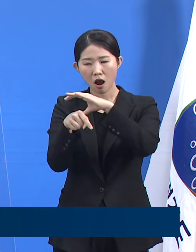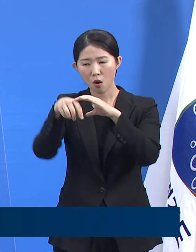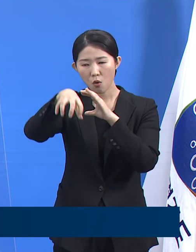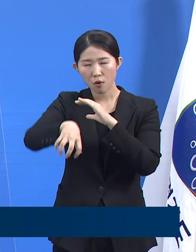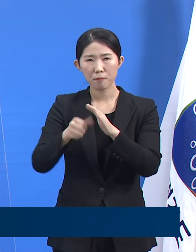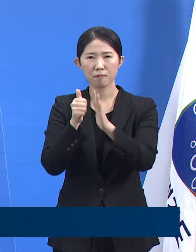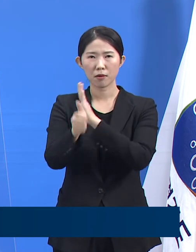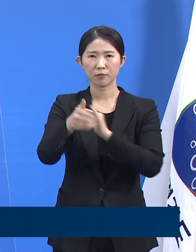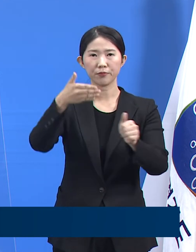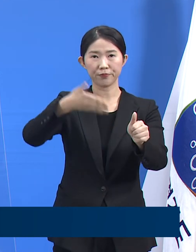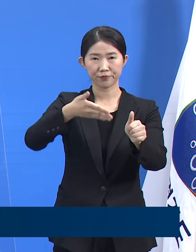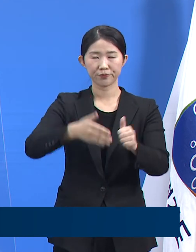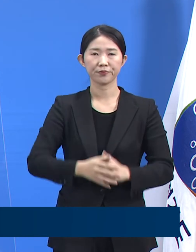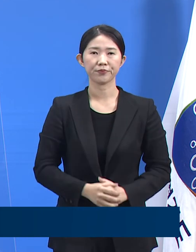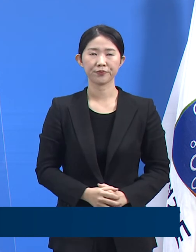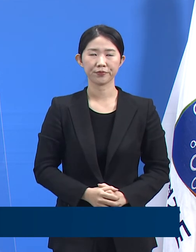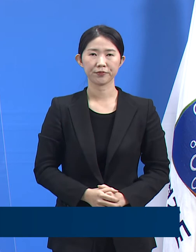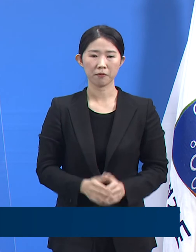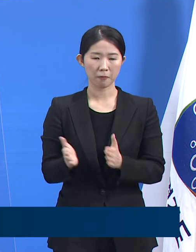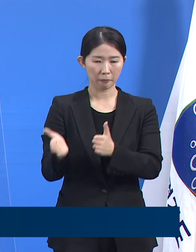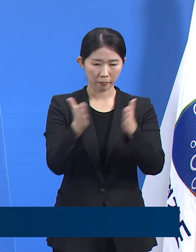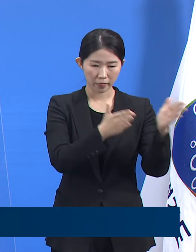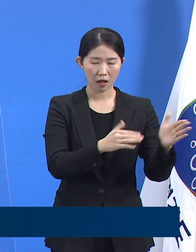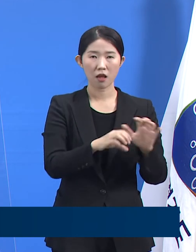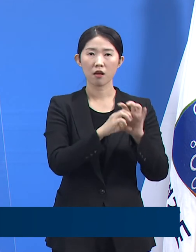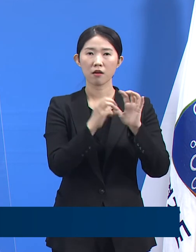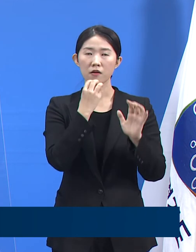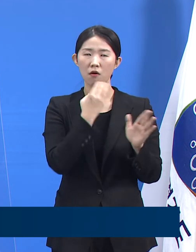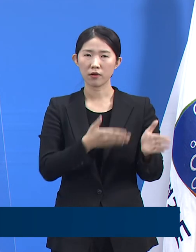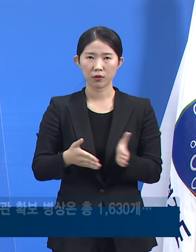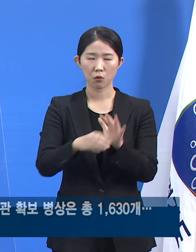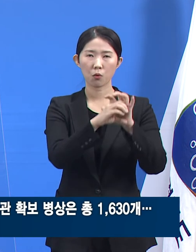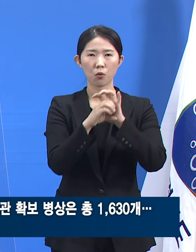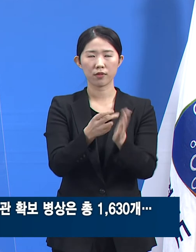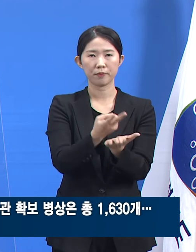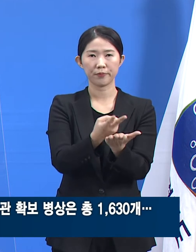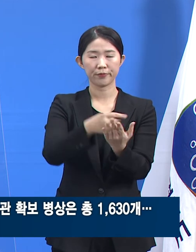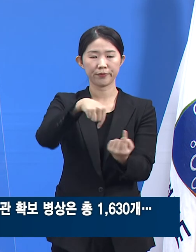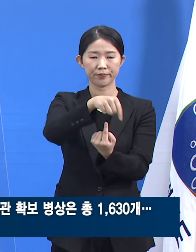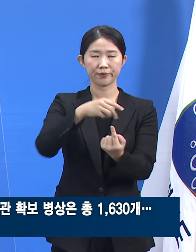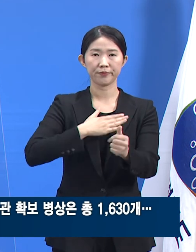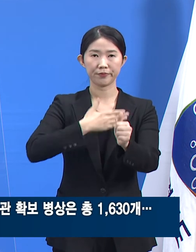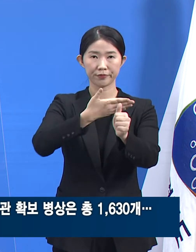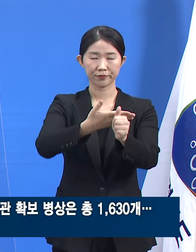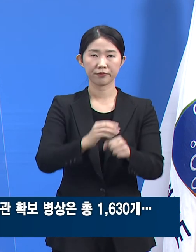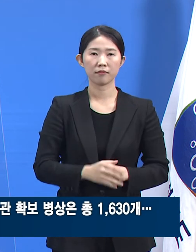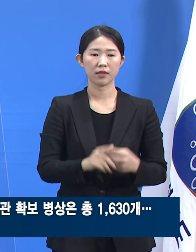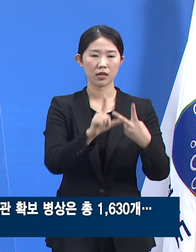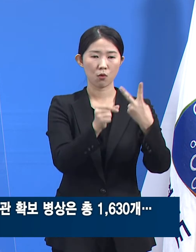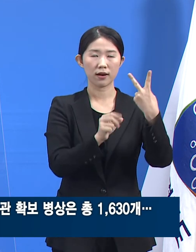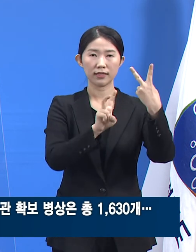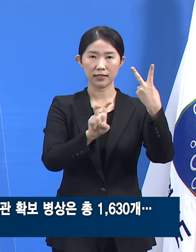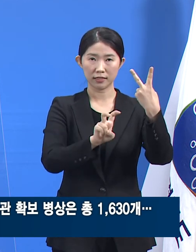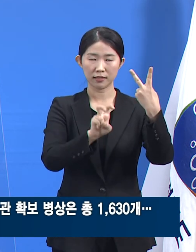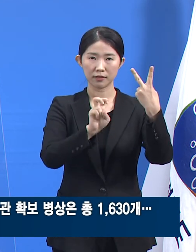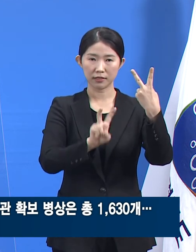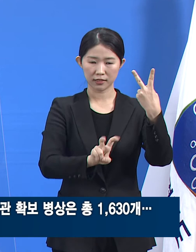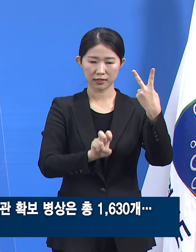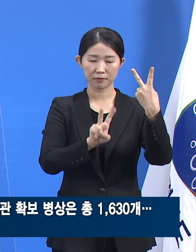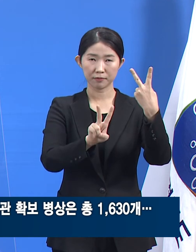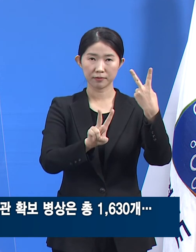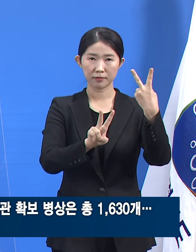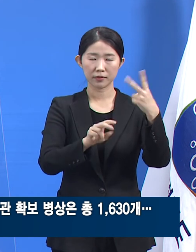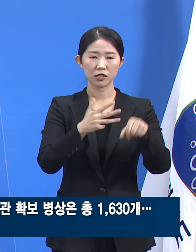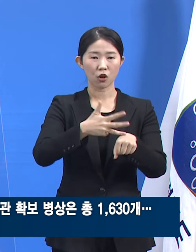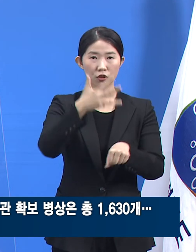다음은 경기도 코로나19 병상 운용 현황입니다. 2월 22일 20시 기준 일반과